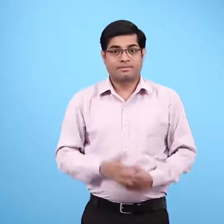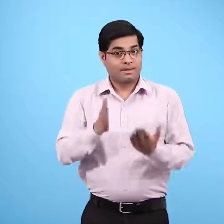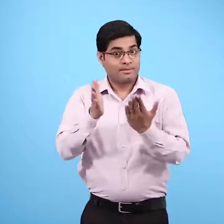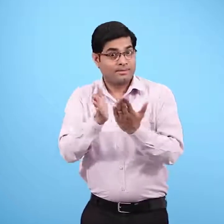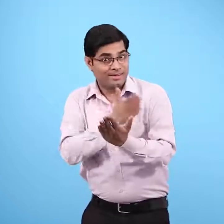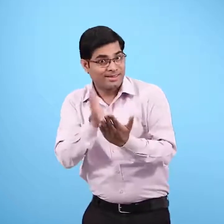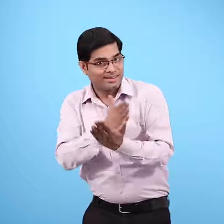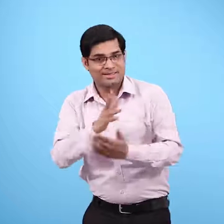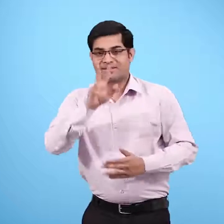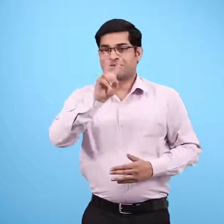प्रिश्ट 25